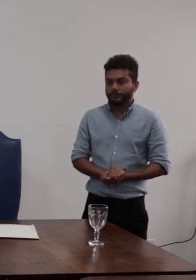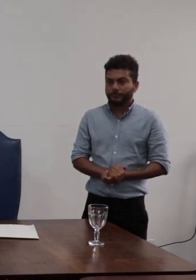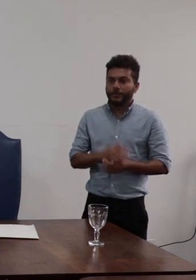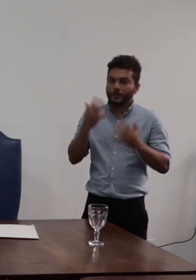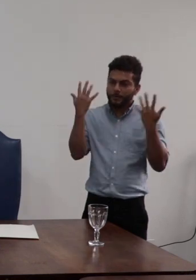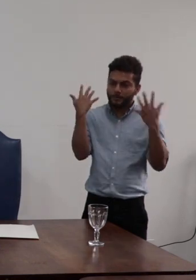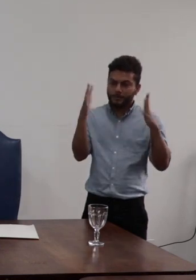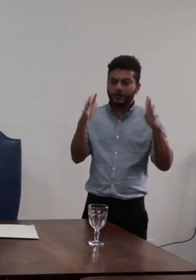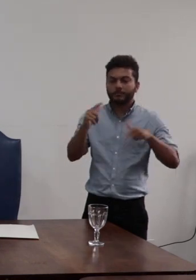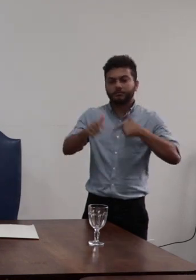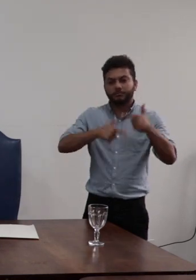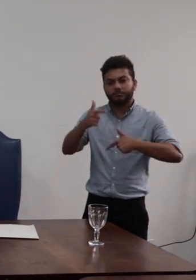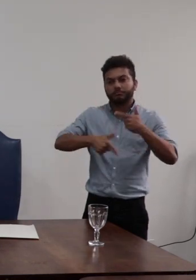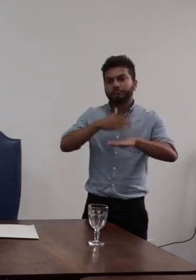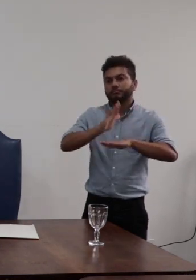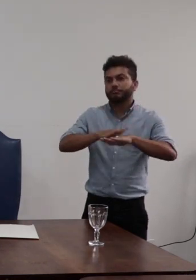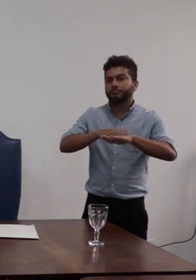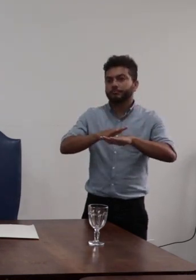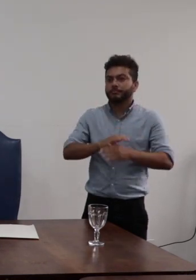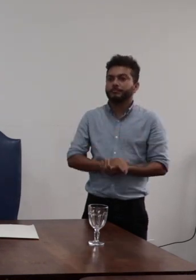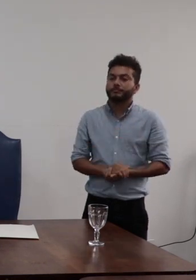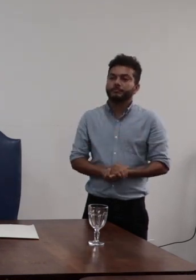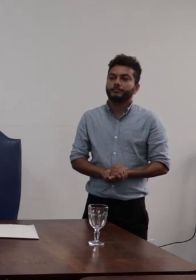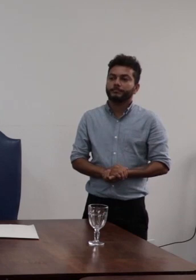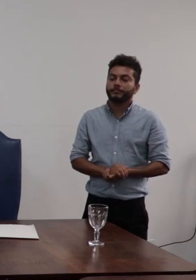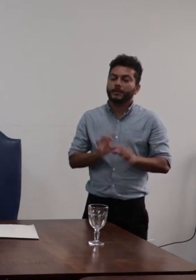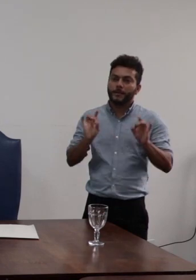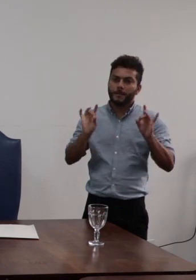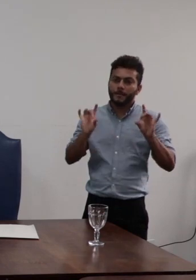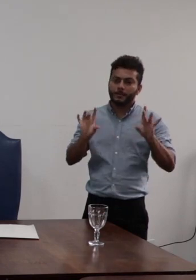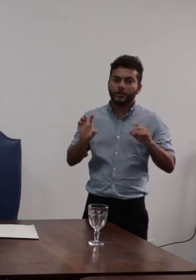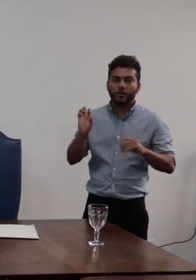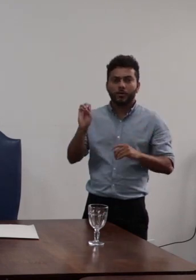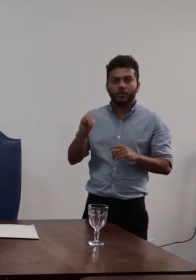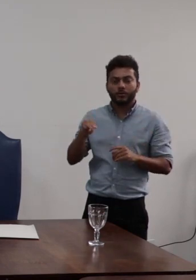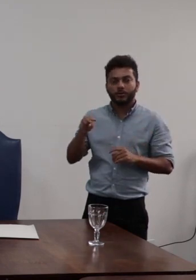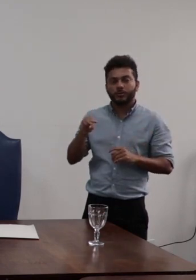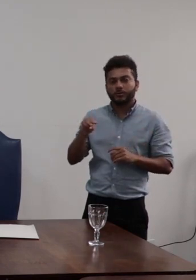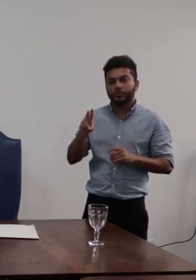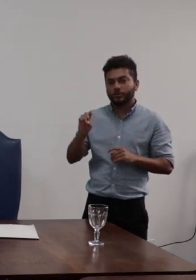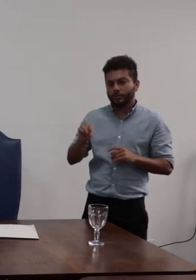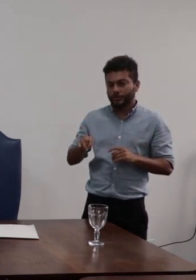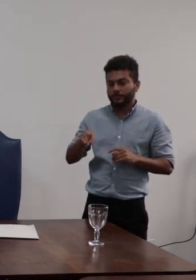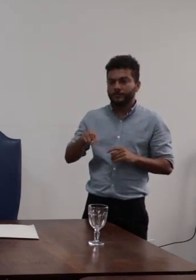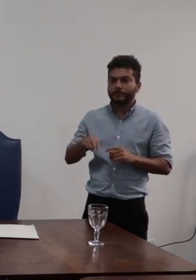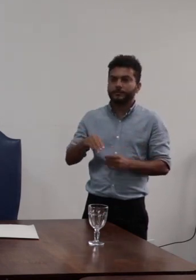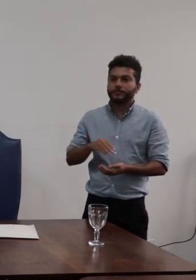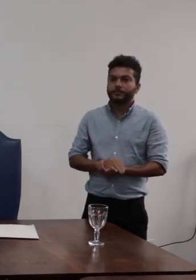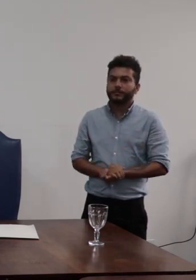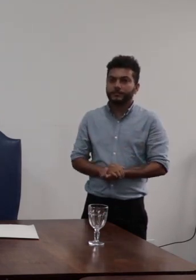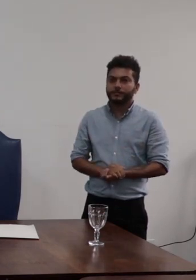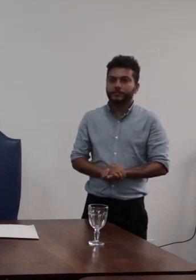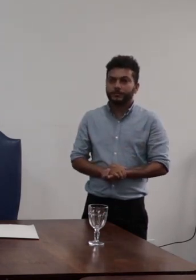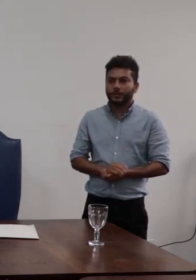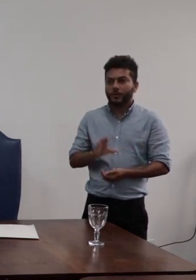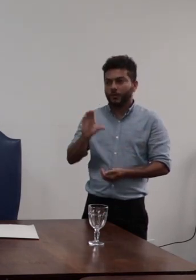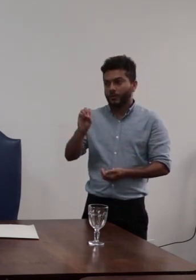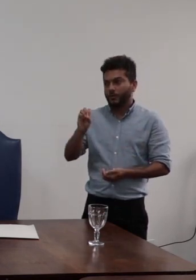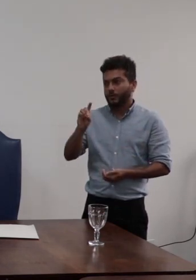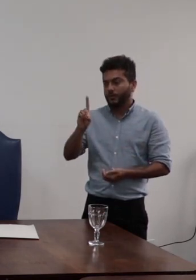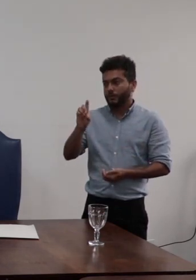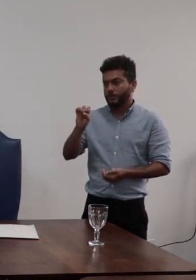parabéns pelo trabalho realizado então parabéns aqui especialmente a Codim mas todos que compuseram aqui a Proplan todos que compuseram